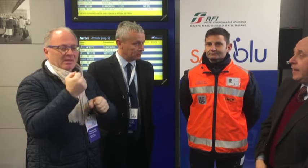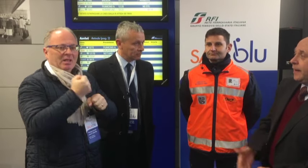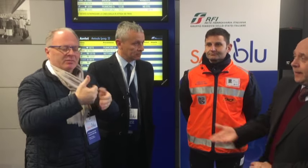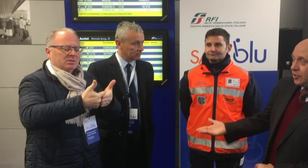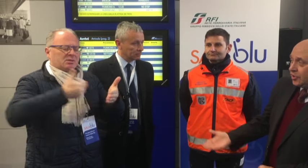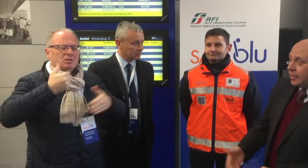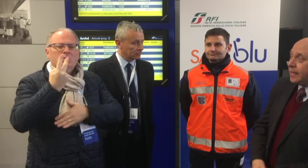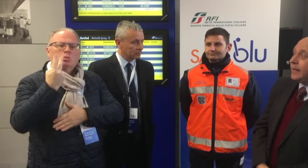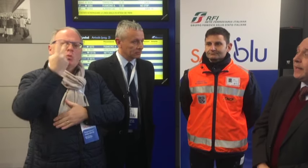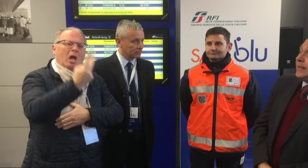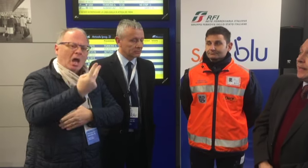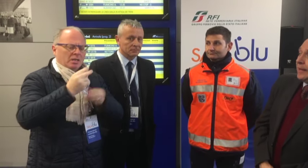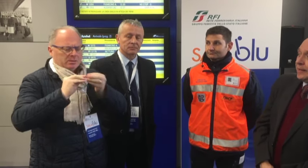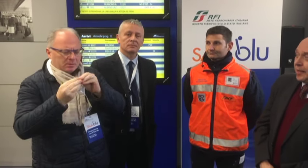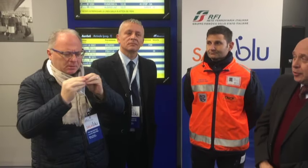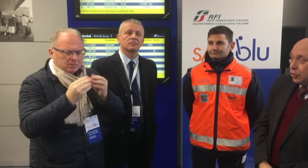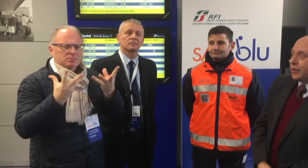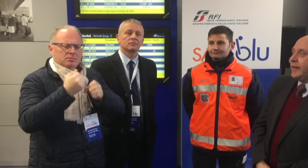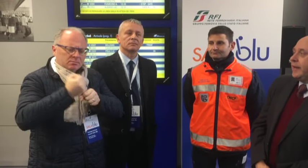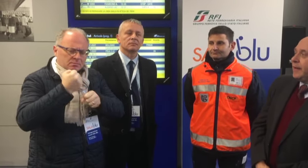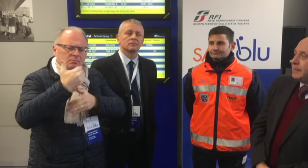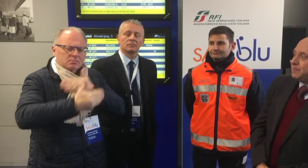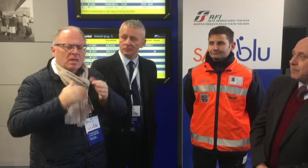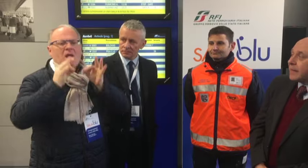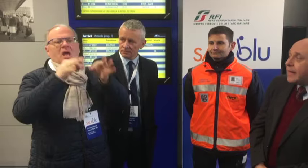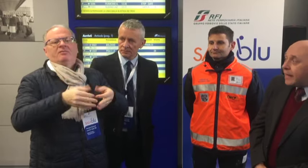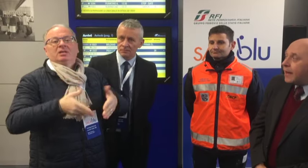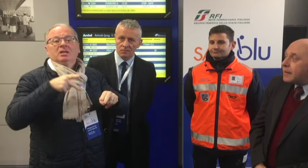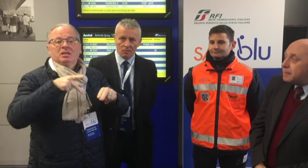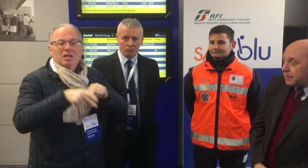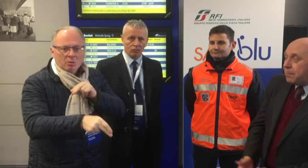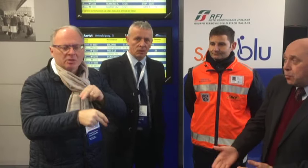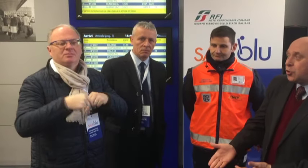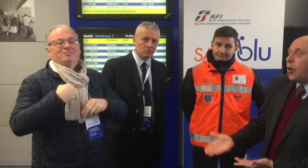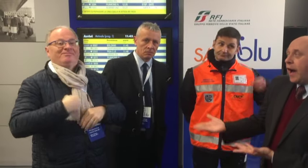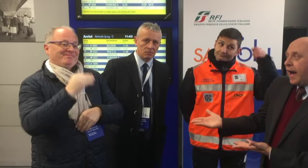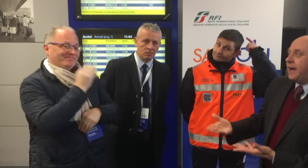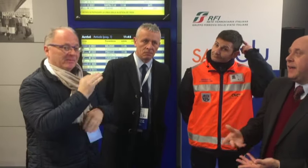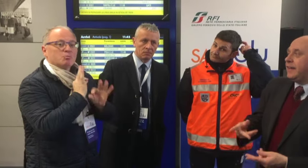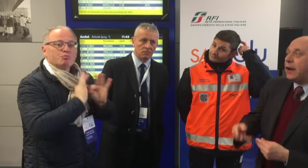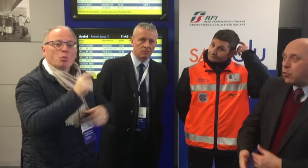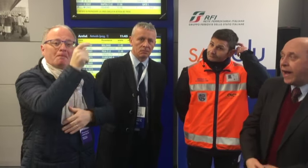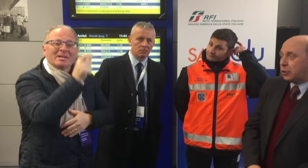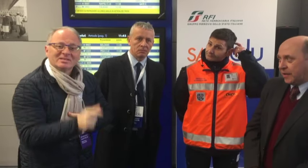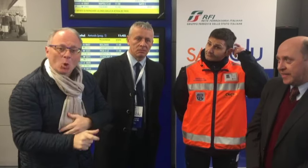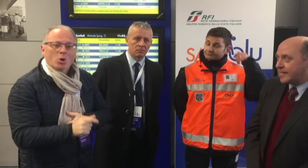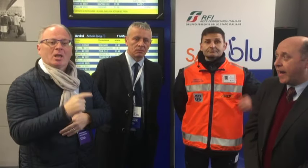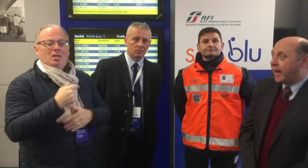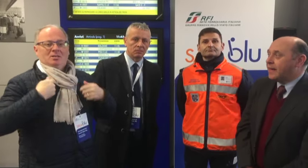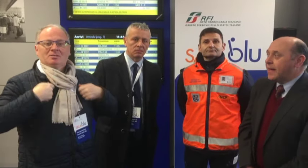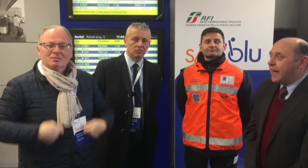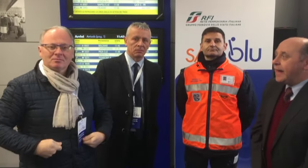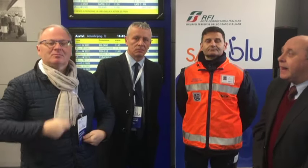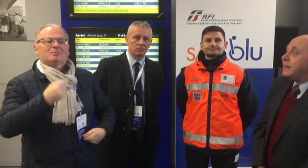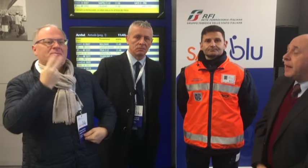anche l'ingegnere, il direttore, che appunto ha inaugurato questa